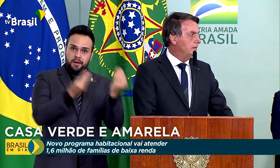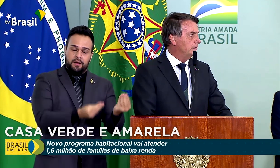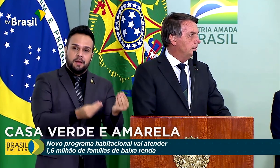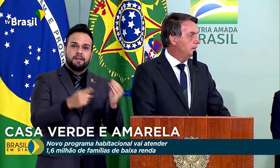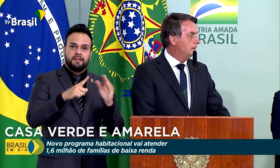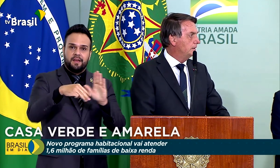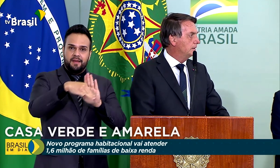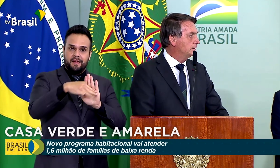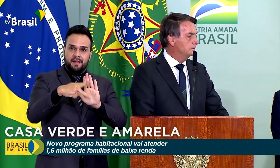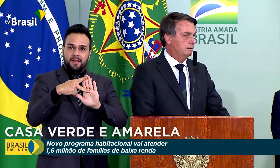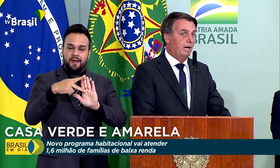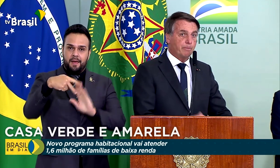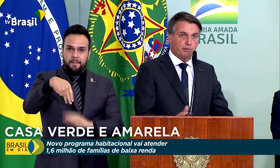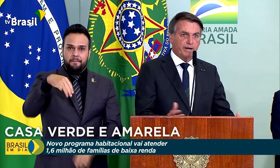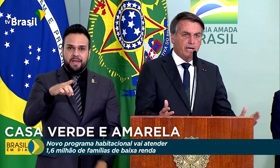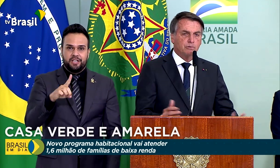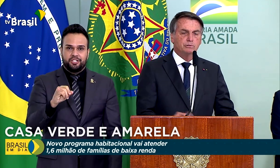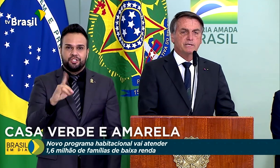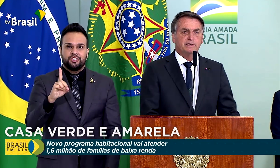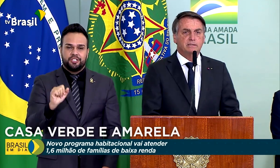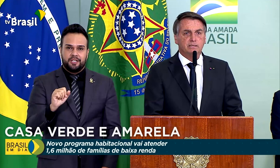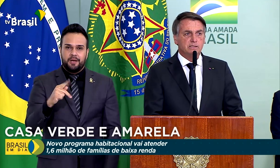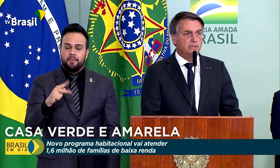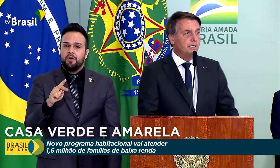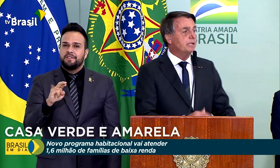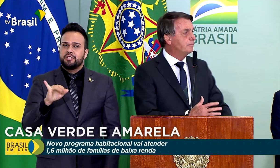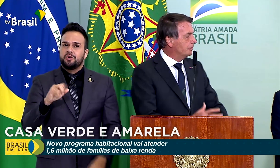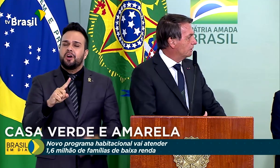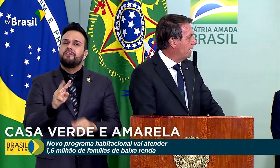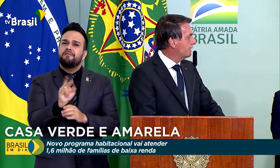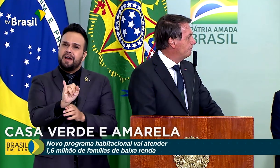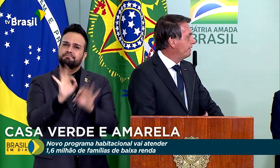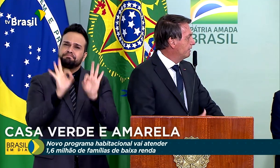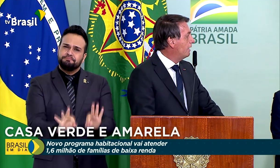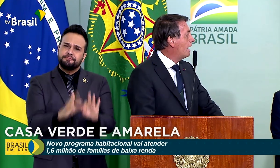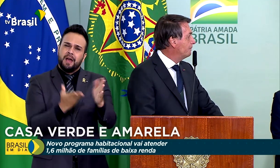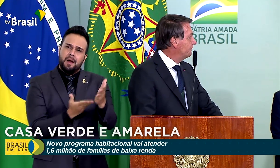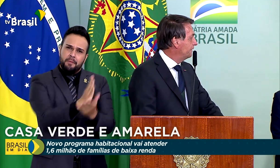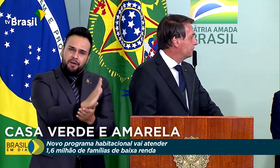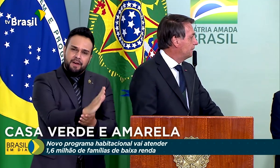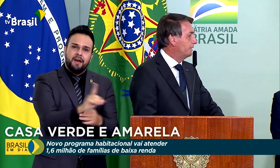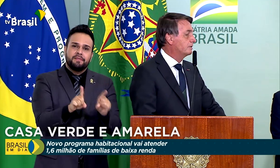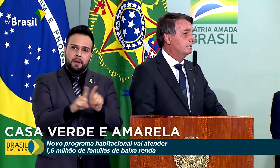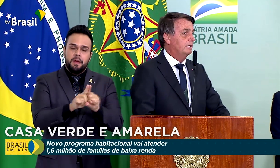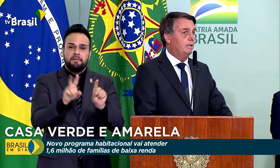e a aprovará com toda certeza e, se for o caso, farão aperfeiçoamentos.